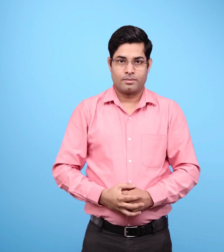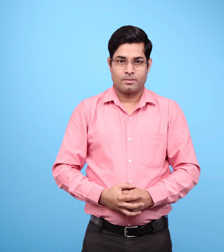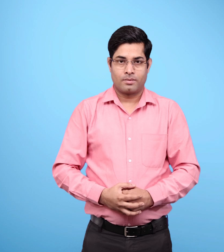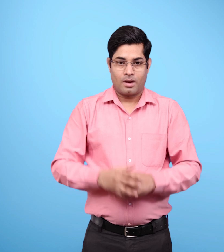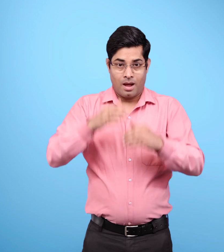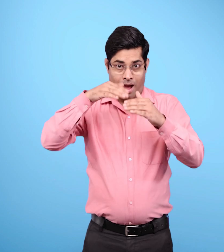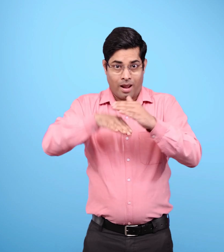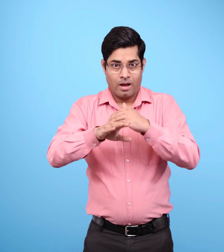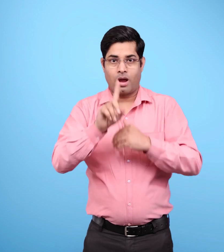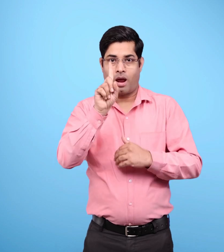पहला चरण